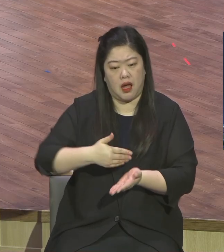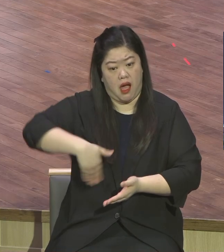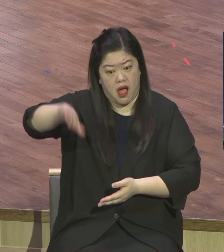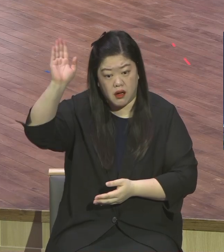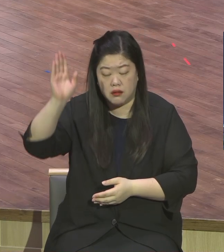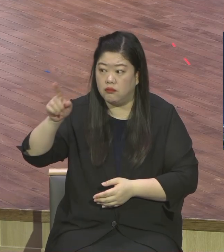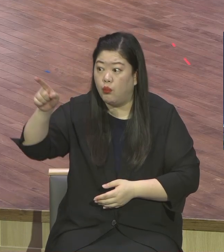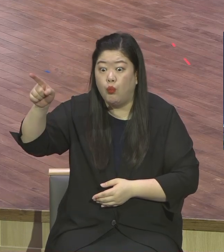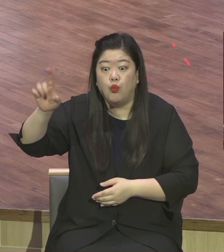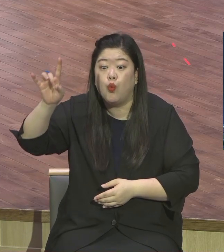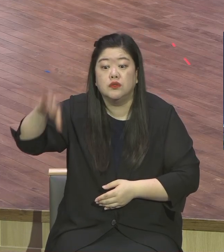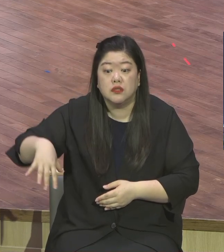갈 곳은 두 군데밖에 없어요.